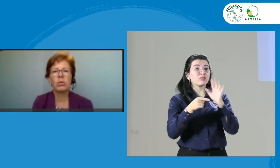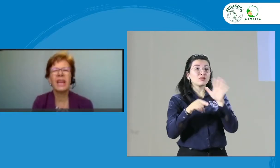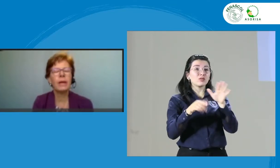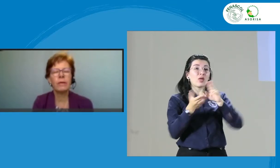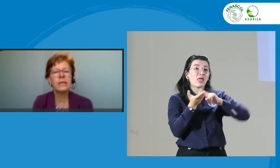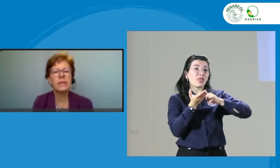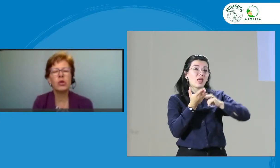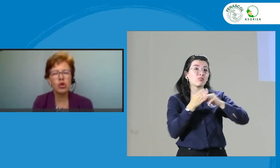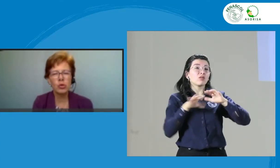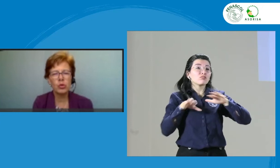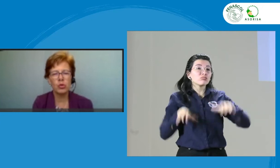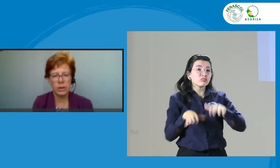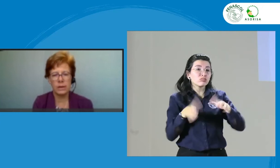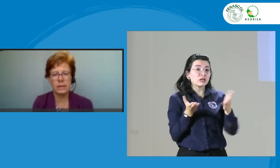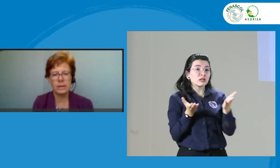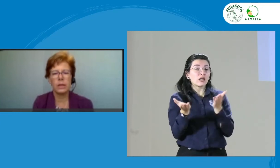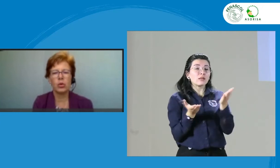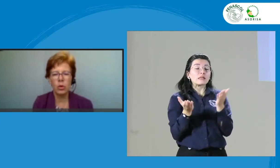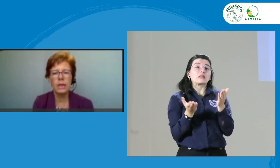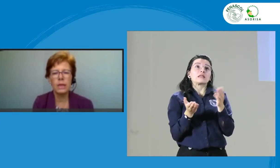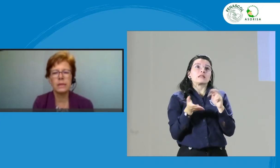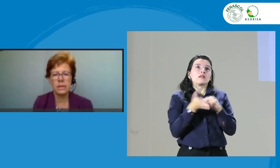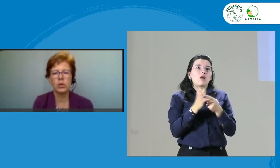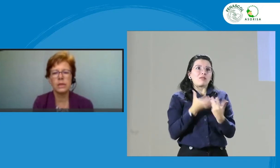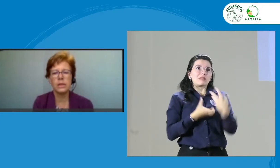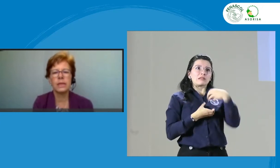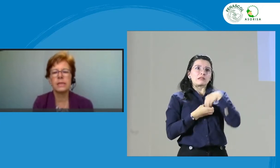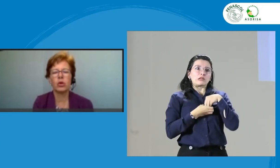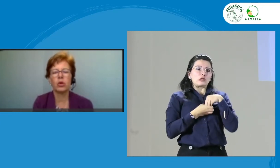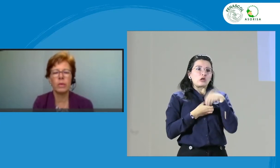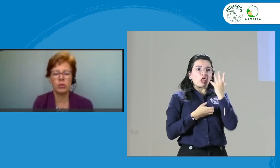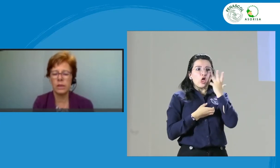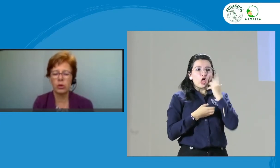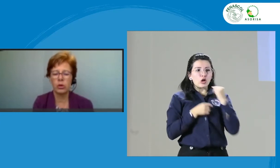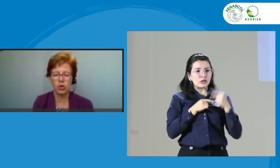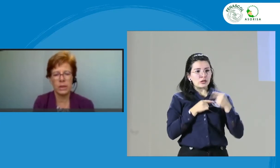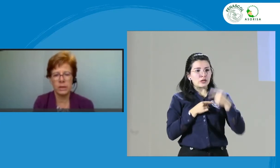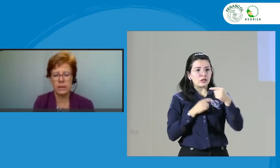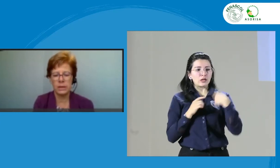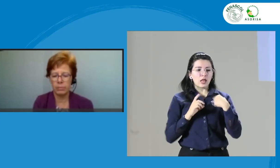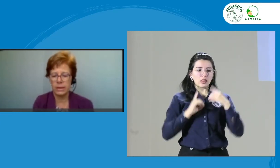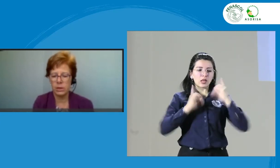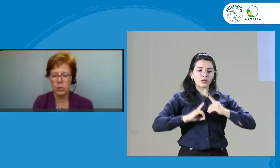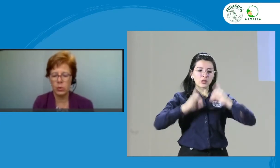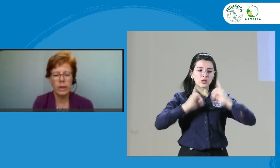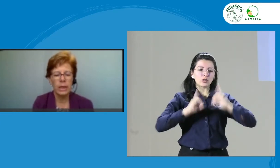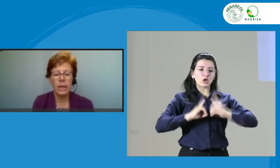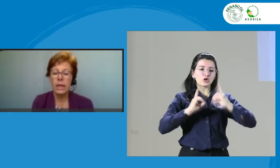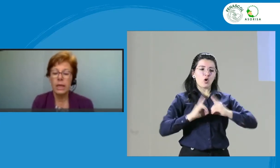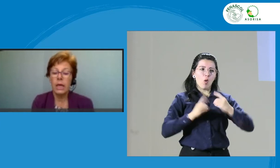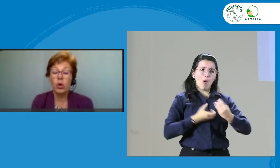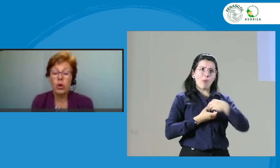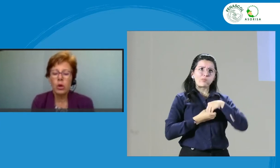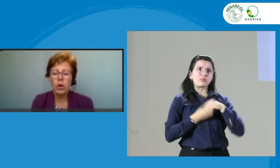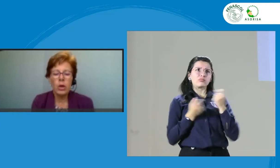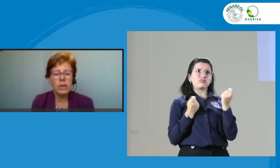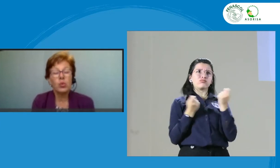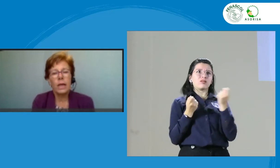que a veces no somos conscientes de todas las decisiones éticas que tomamos en dos horas de interpretación. El código es una